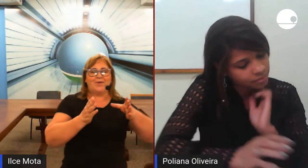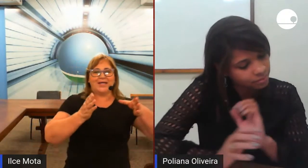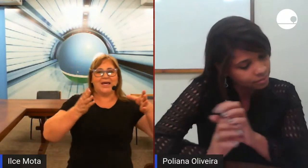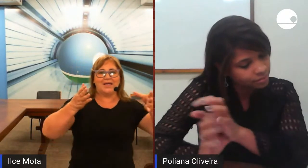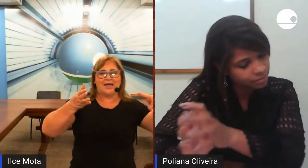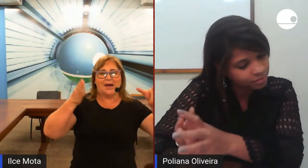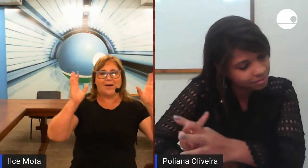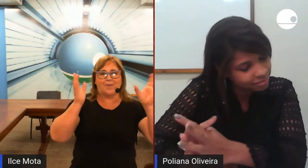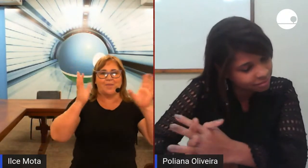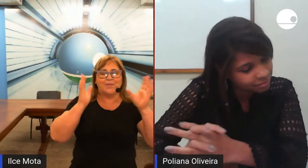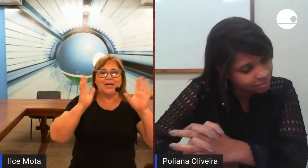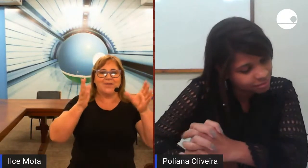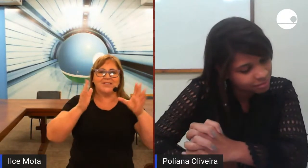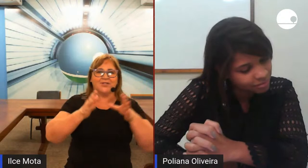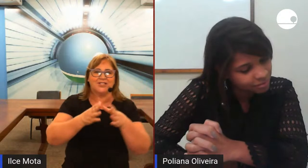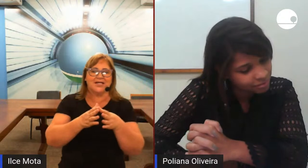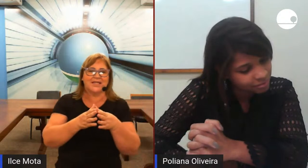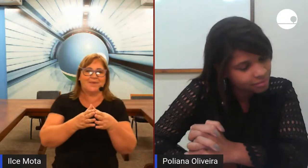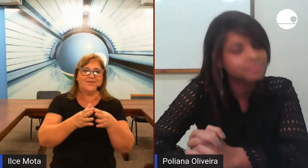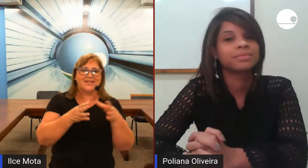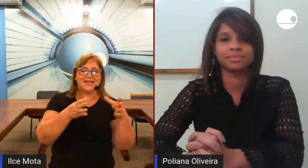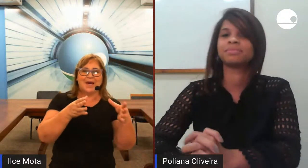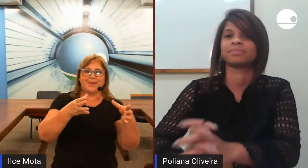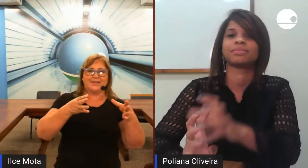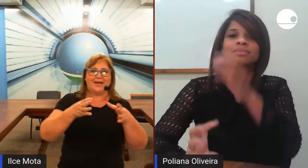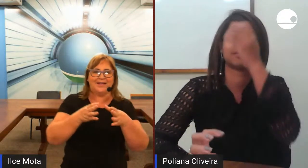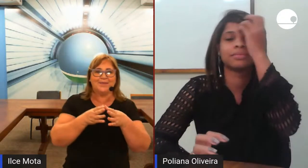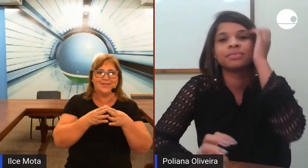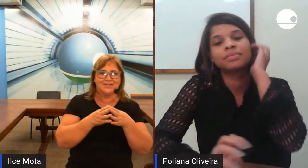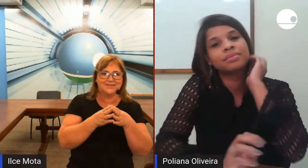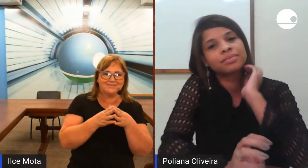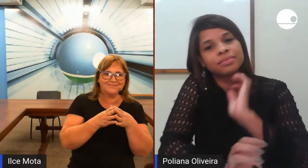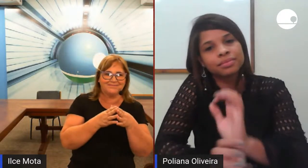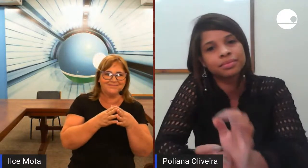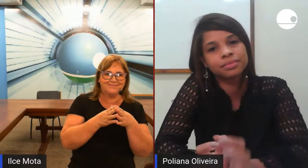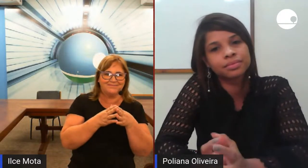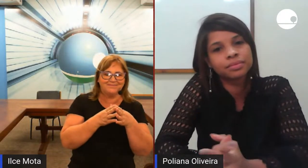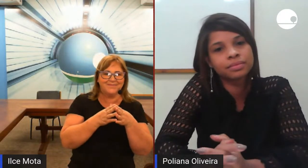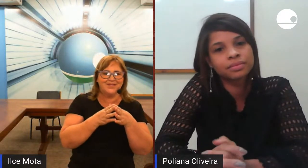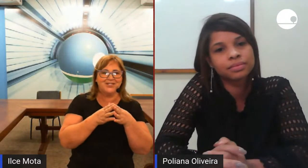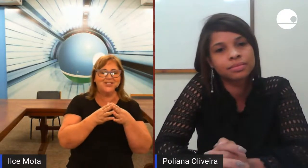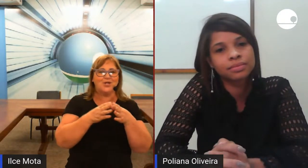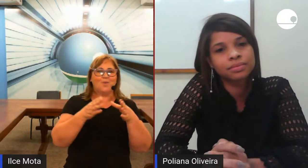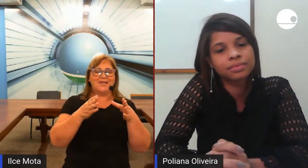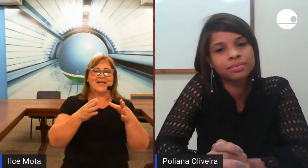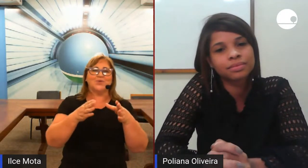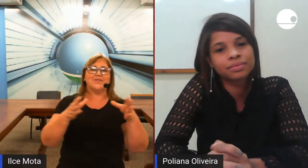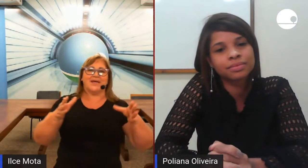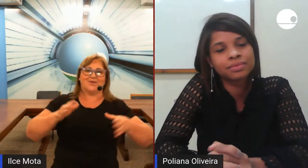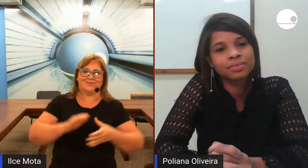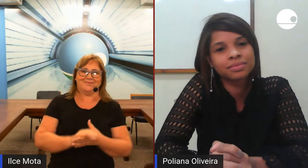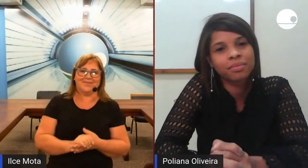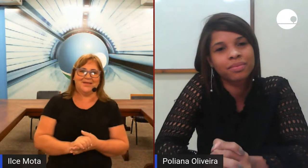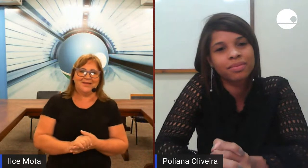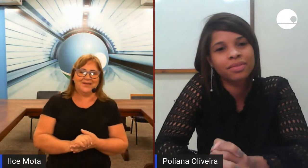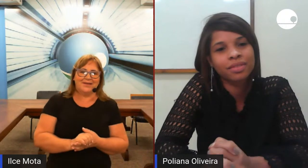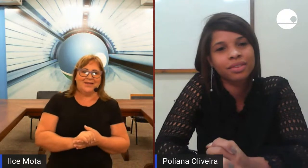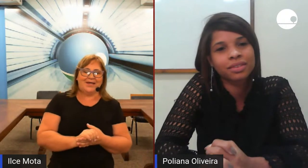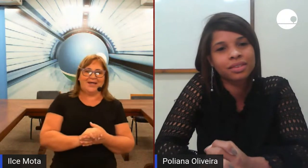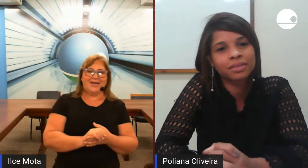a primeira posição que a gente tem que saber você quer aprender a Libras e a gente tem que começar do zero é